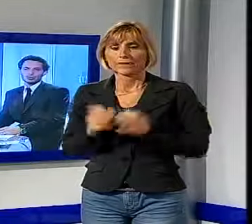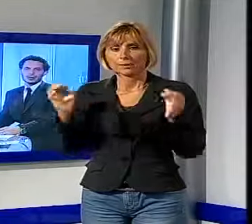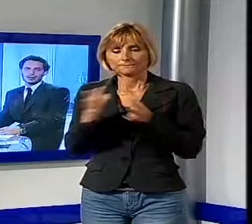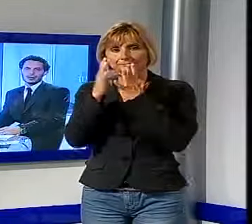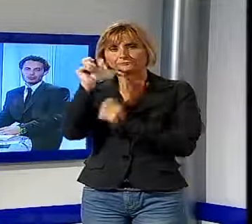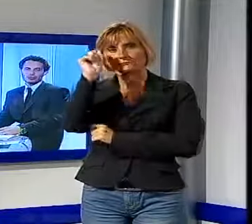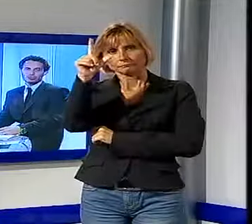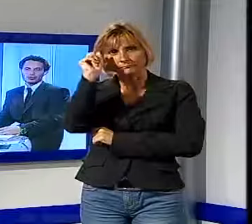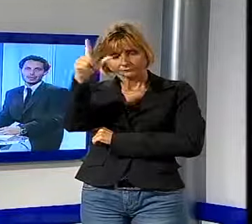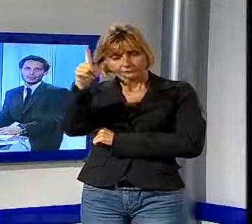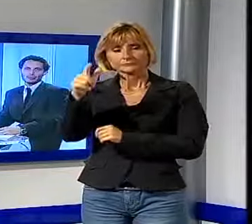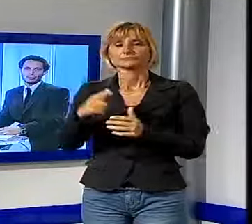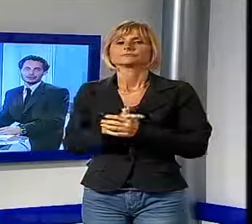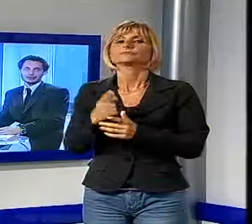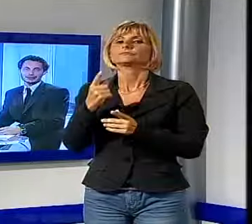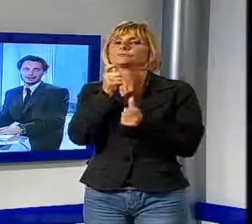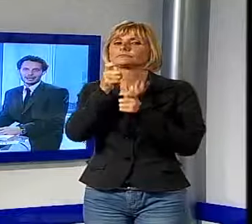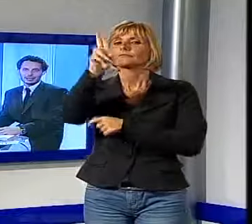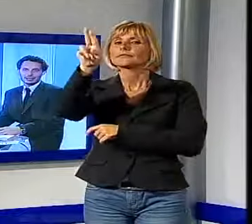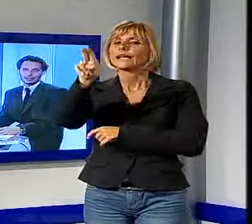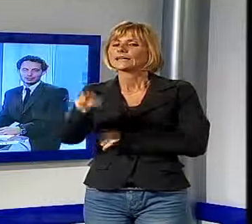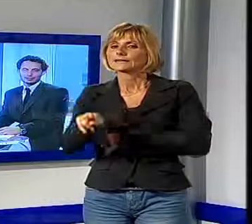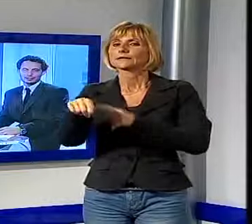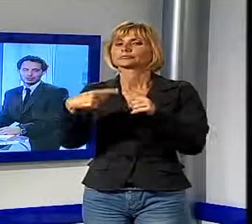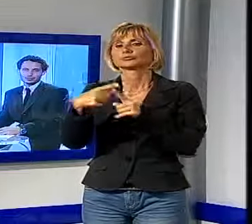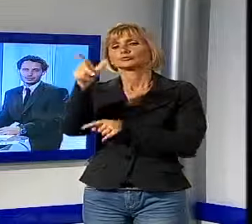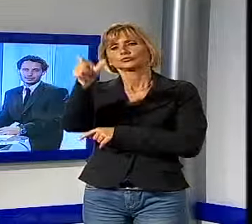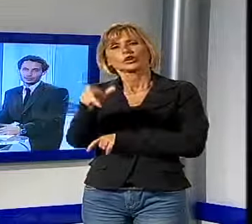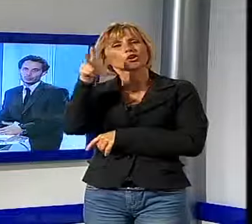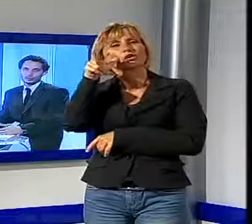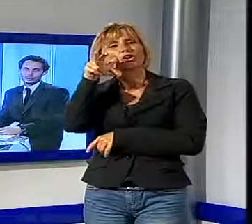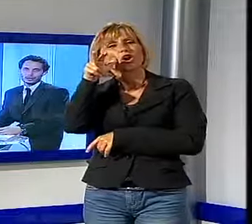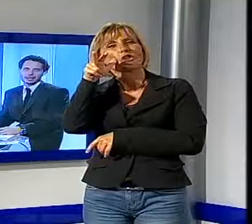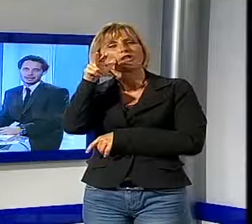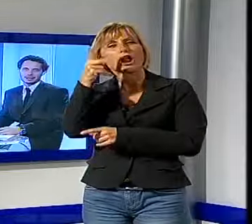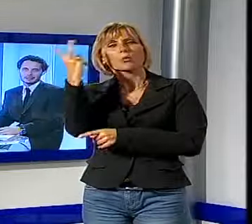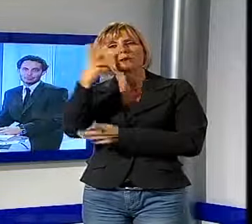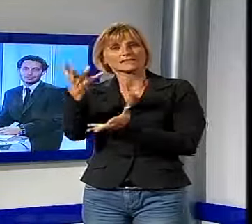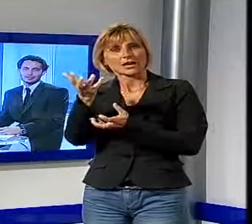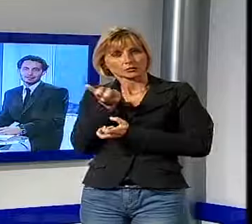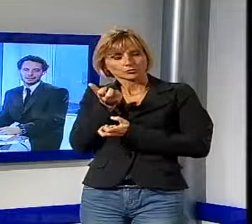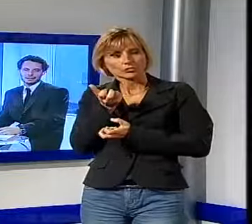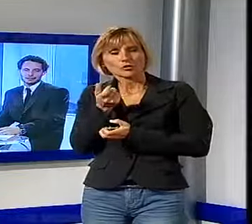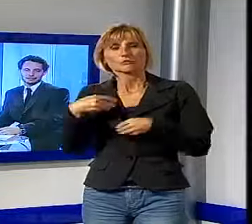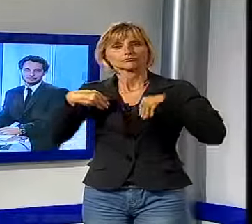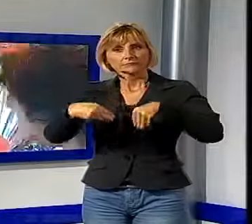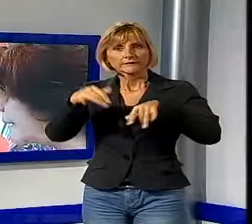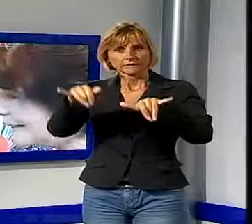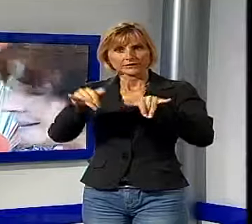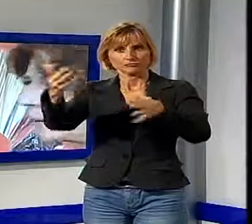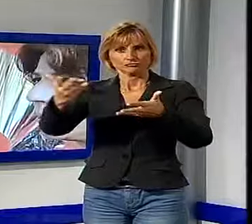cultura, ancora cultura, parliamo di arte e di un'artista lucchese di adozione che sarà protagonista a Venezia.